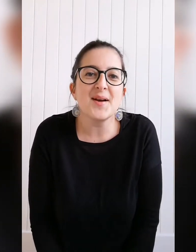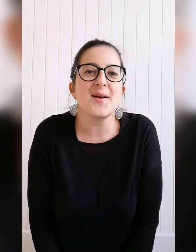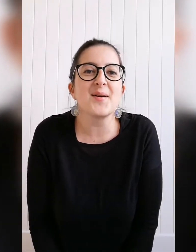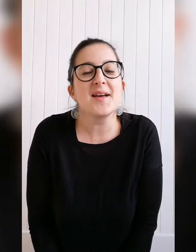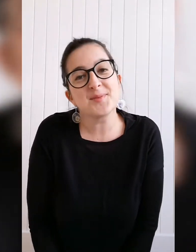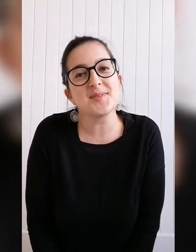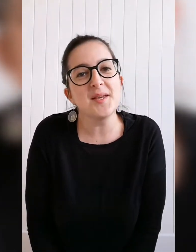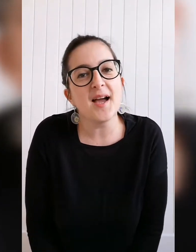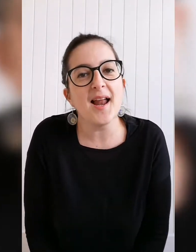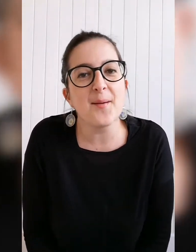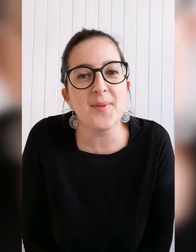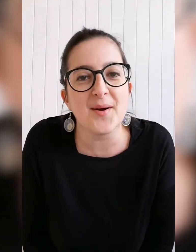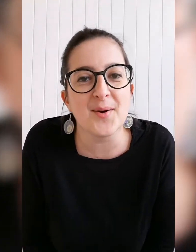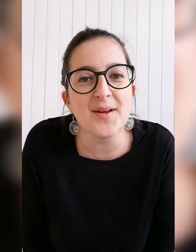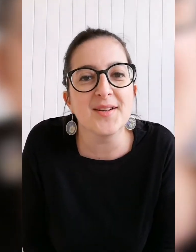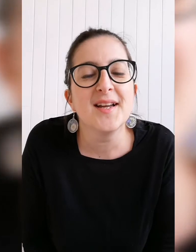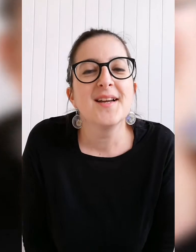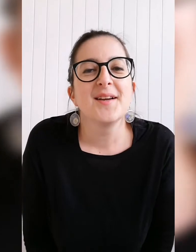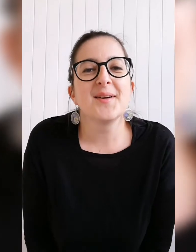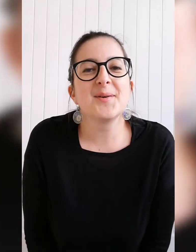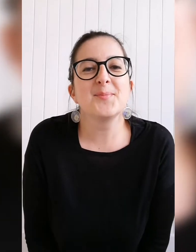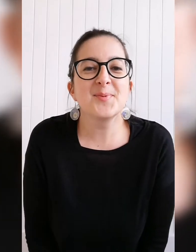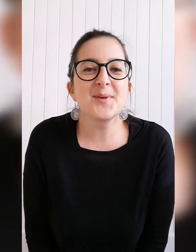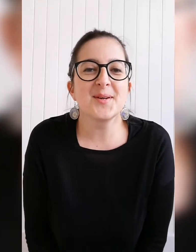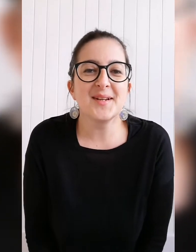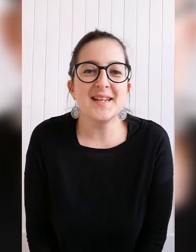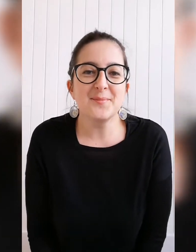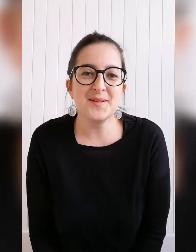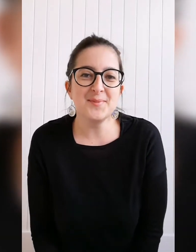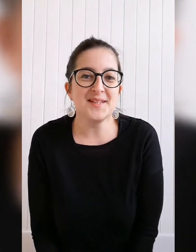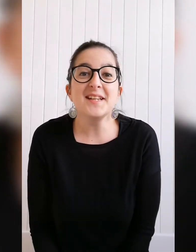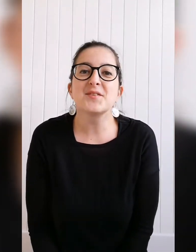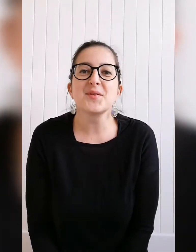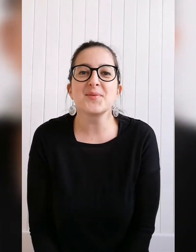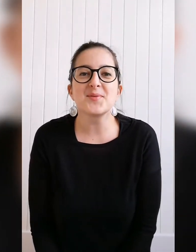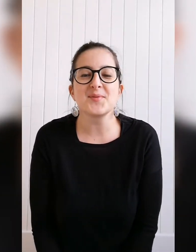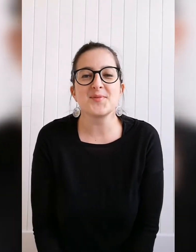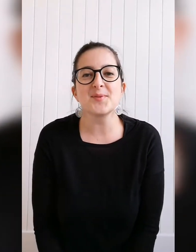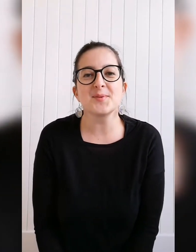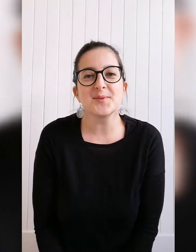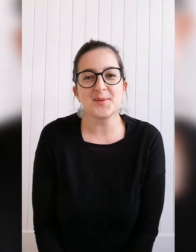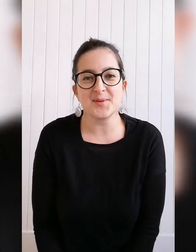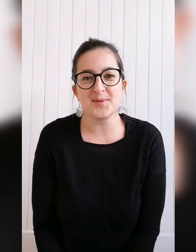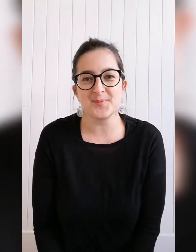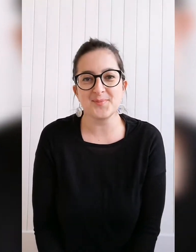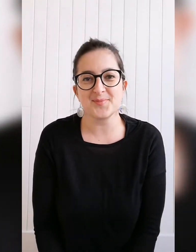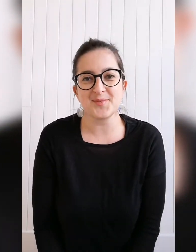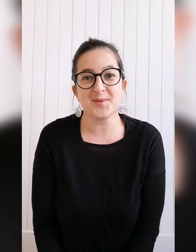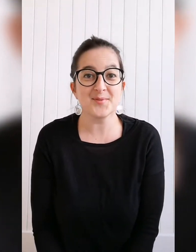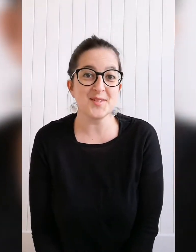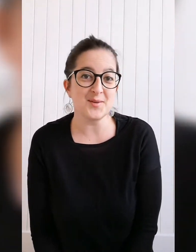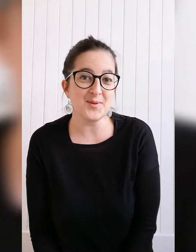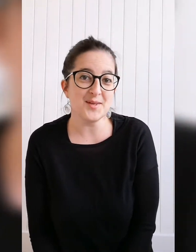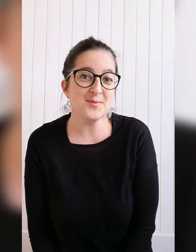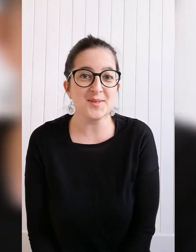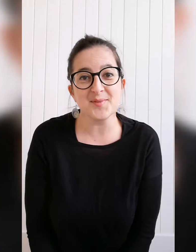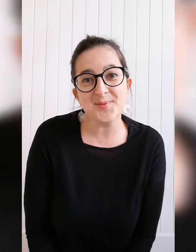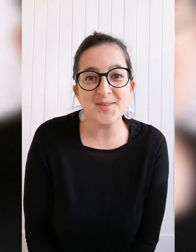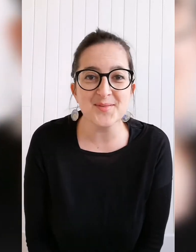associés à la parole pour les bébés, les jeunes enfants, les cœurs accueillés ou qui sont chez